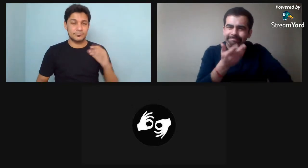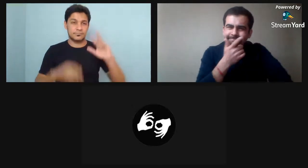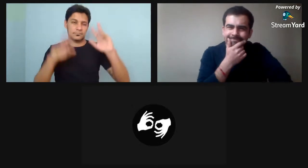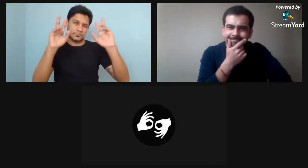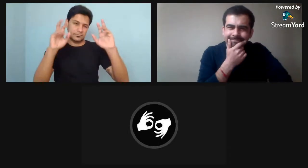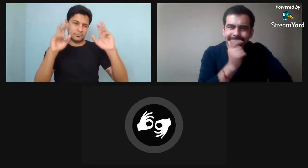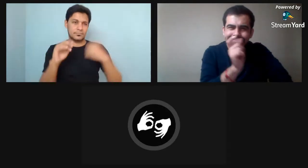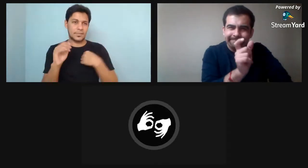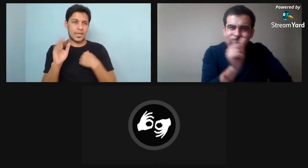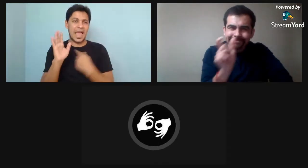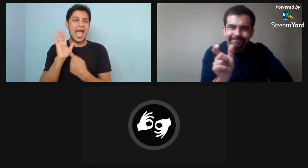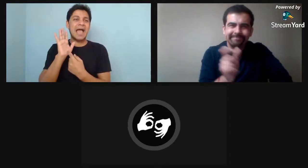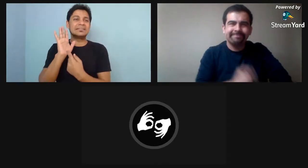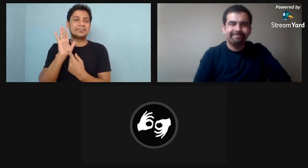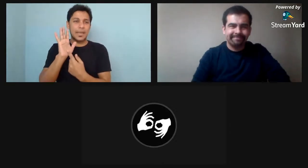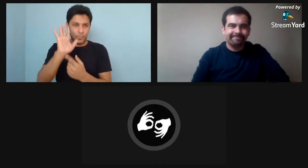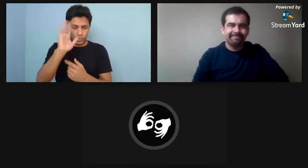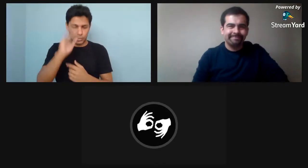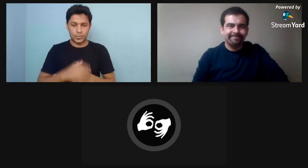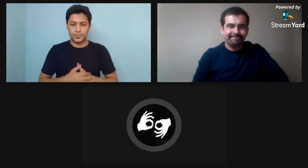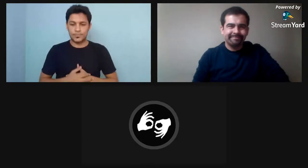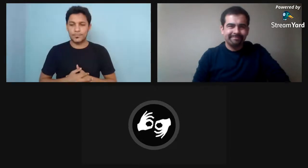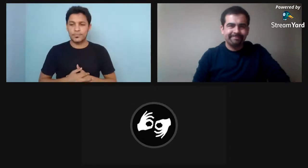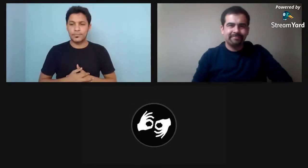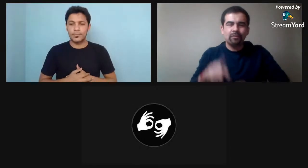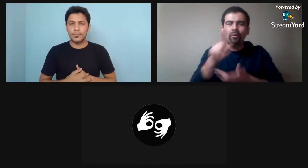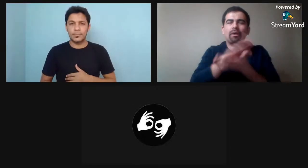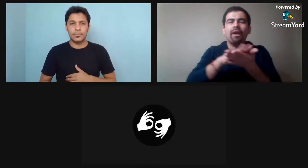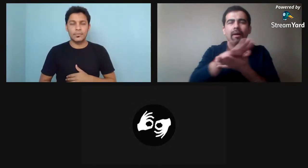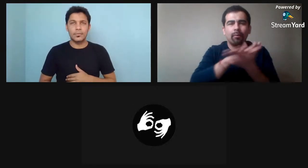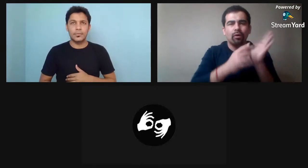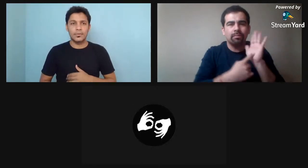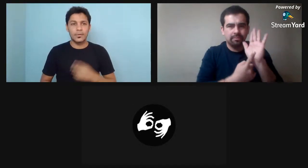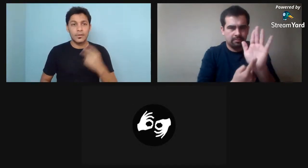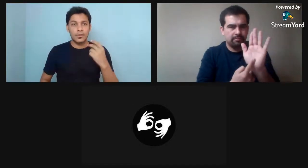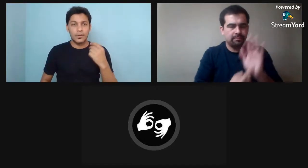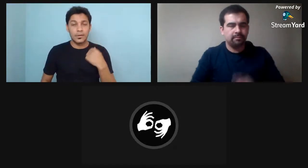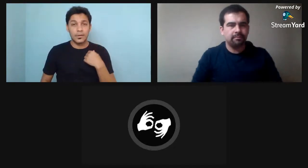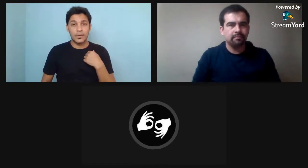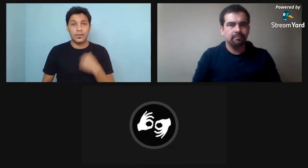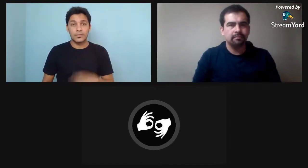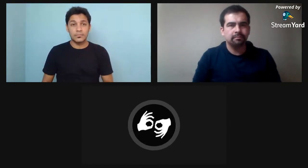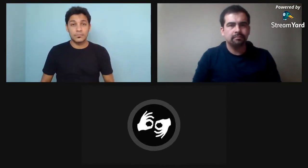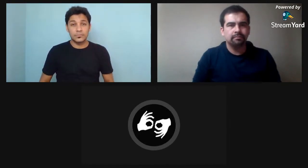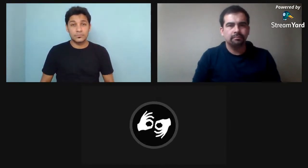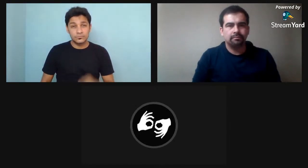Son poquitas palabras y es muy emocionante. Por ejemplo, yo les voy a mostrar.